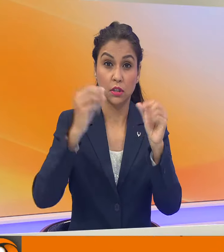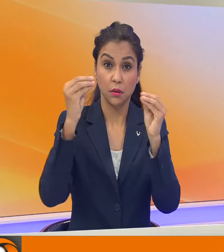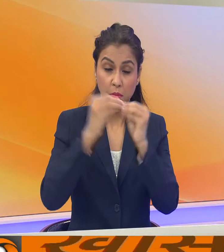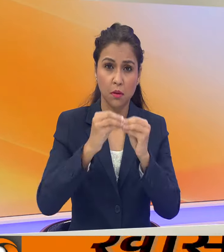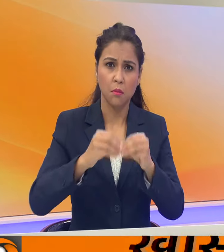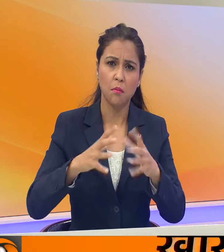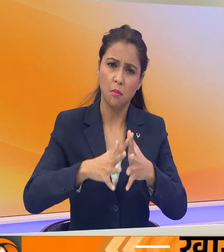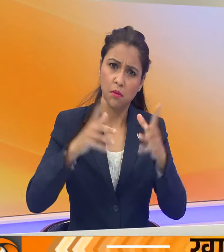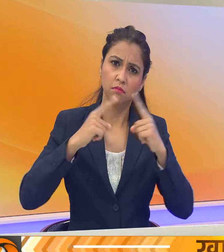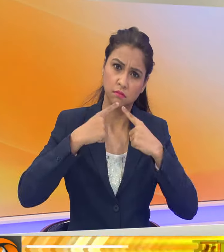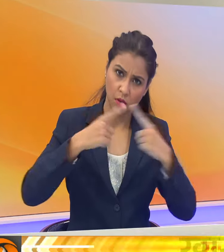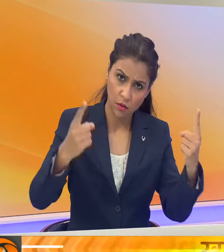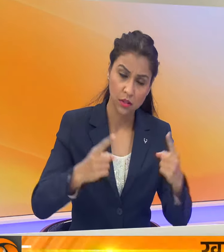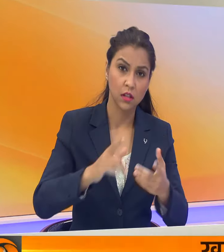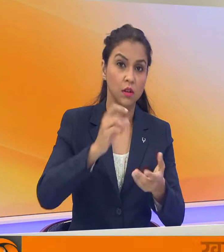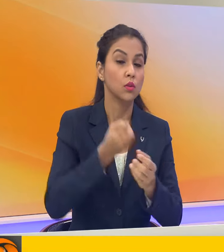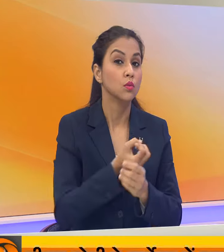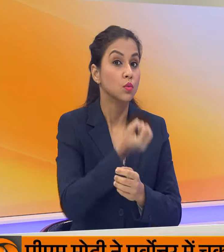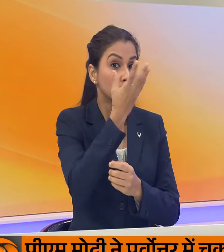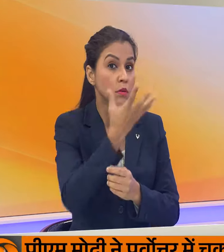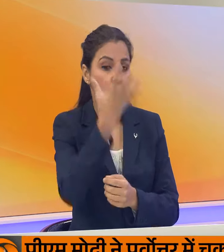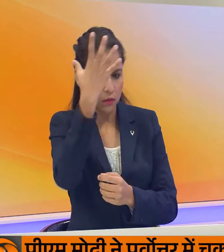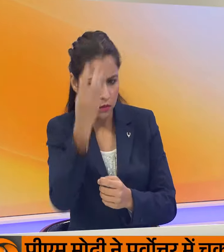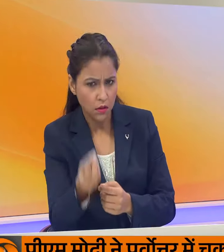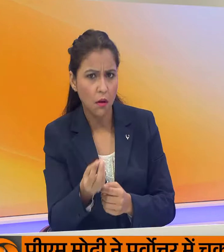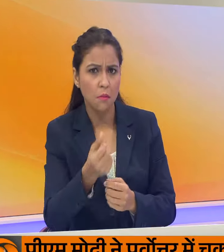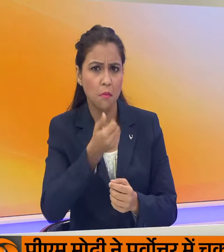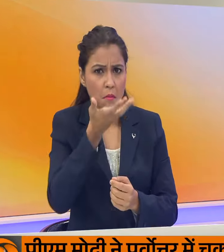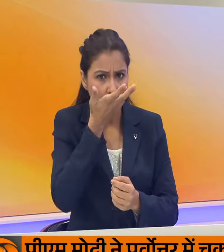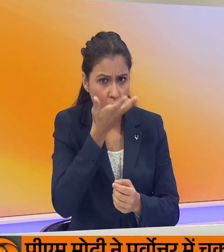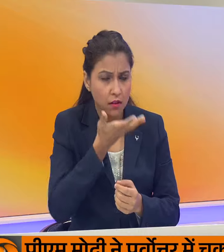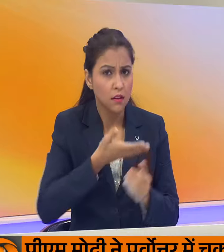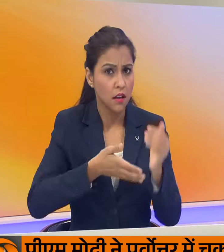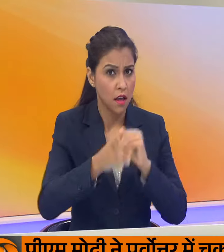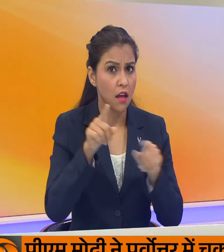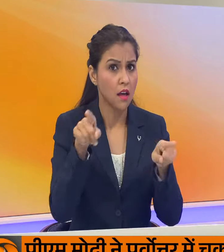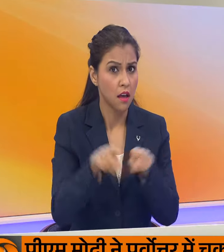की है कि जिन इलाकों में सुभा और शाम पानी की सप्लाई आती है